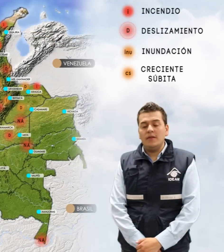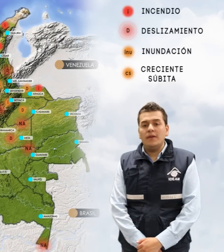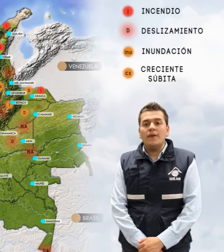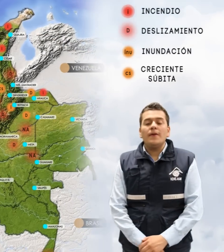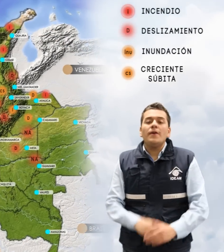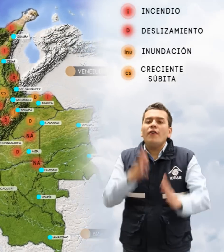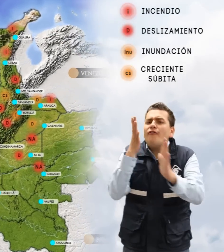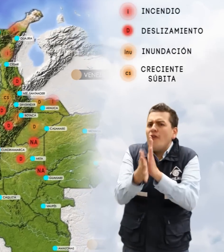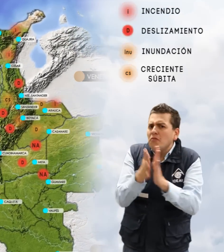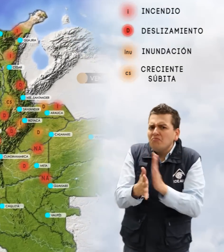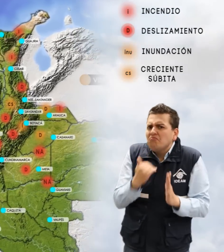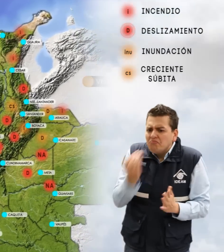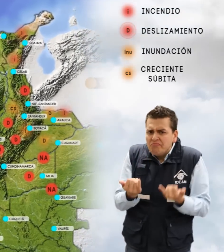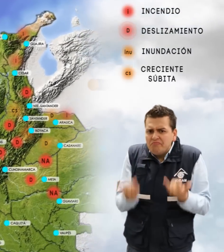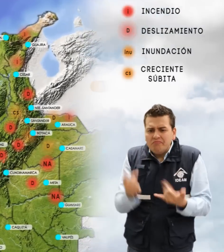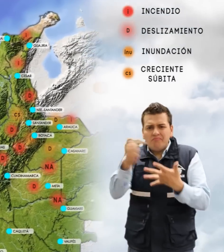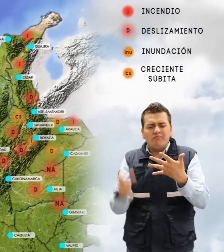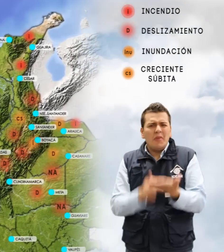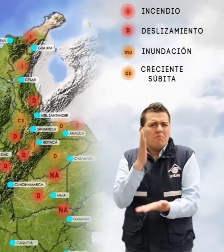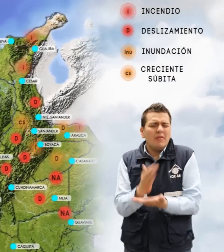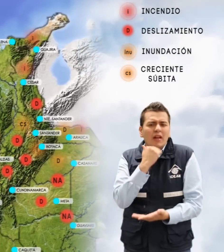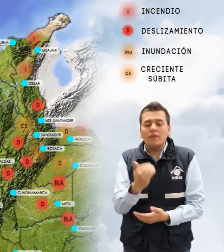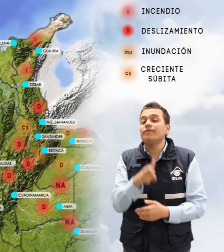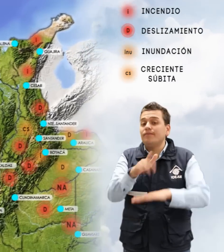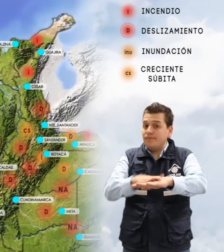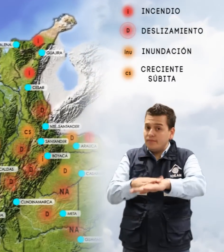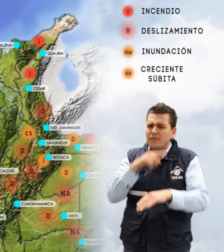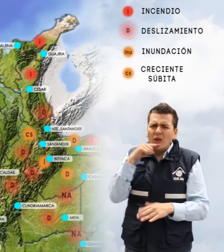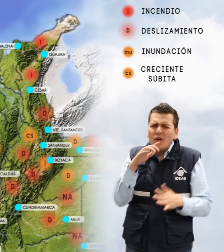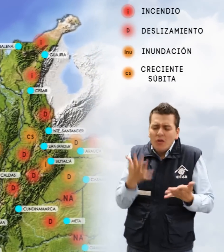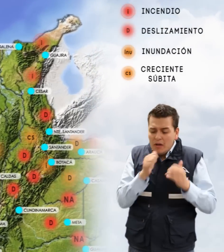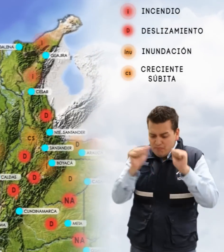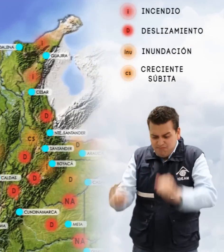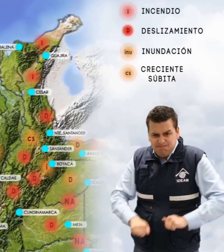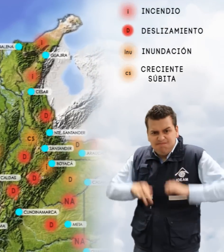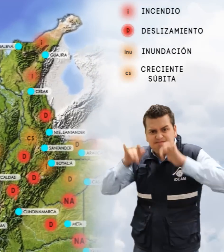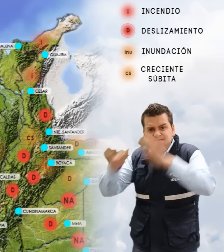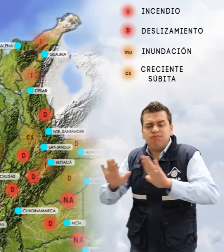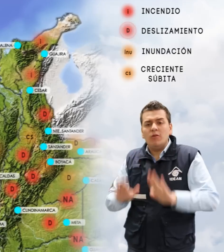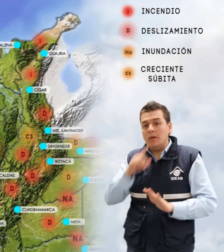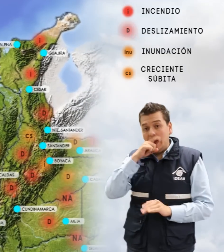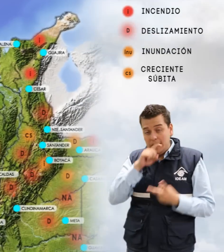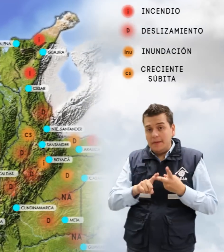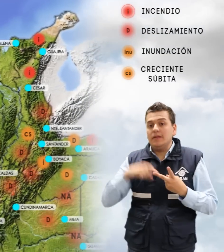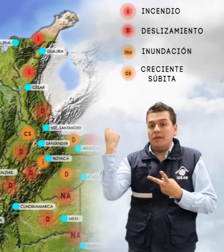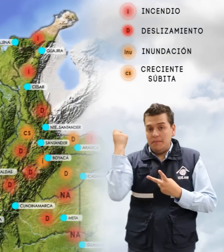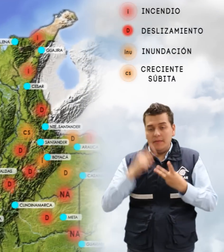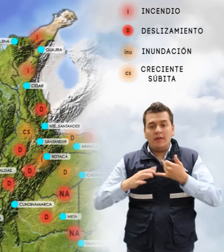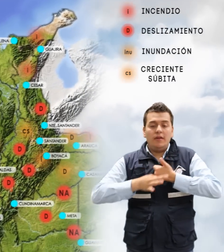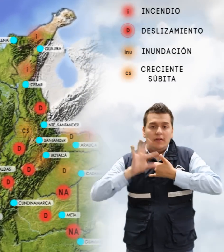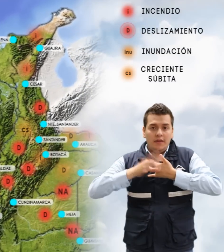Las alertas vigentes para el día de hoy son alerta roja por niveles altos en los ríos Amazonas, Meta y Guaviari.